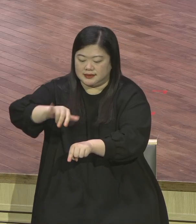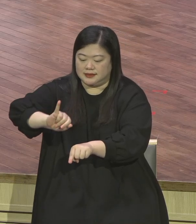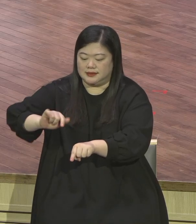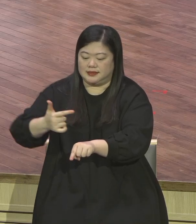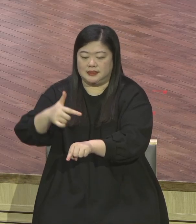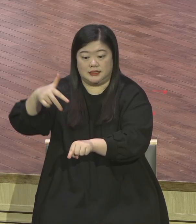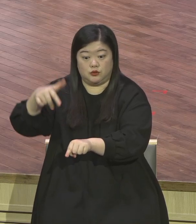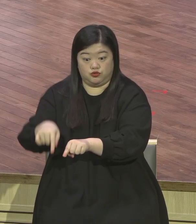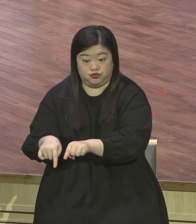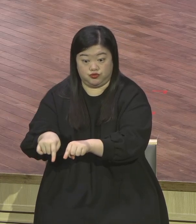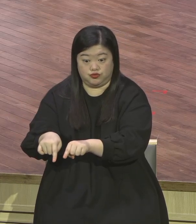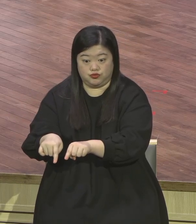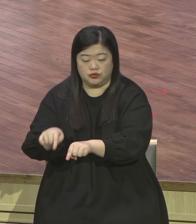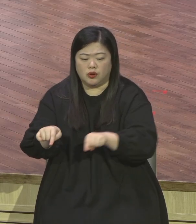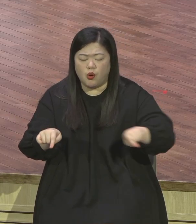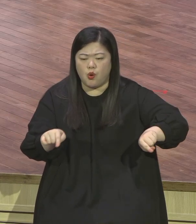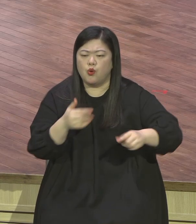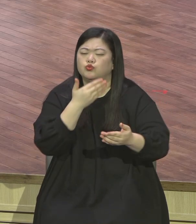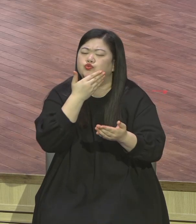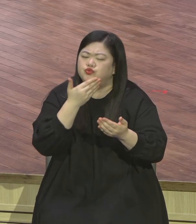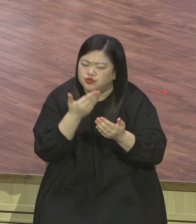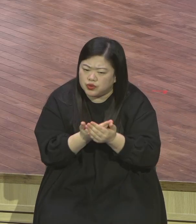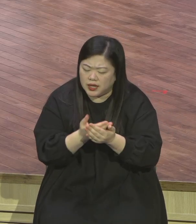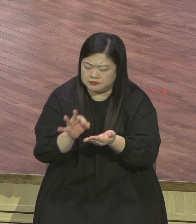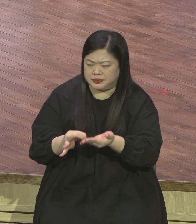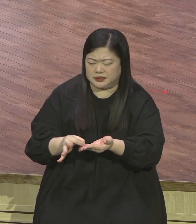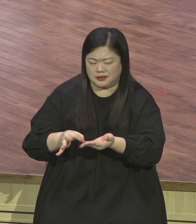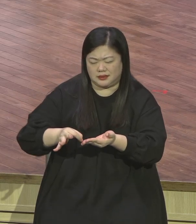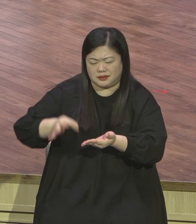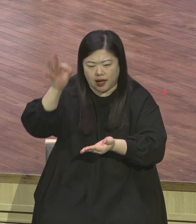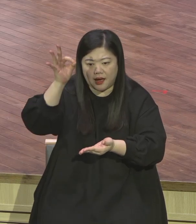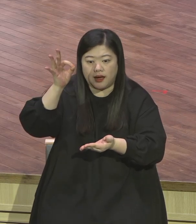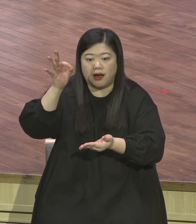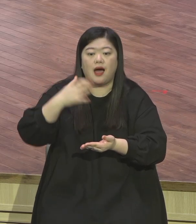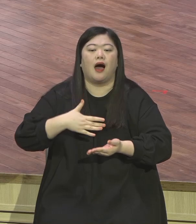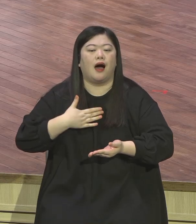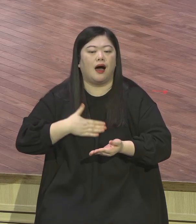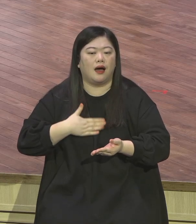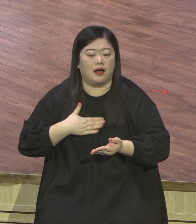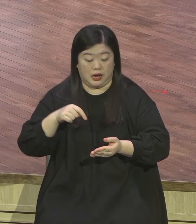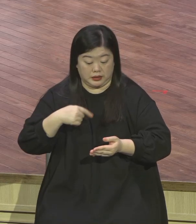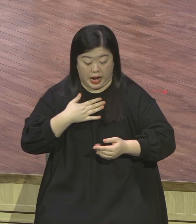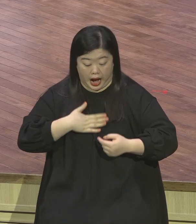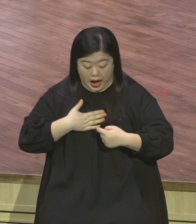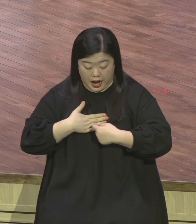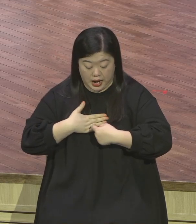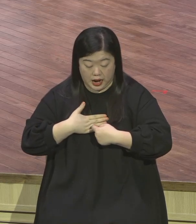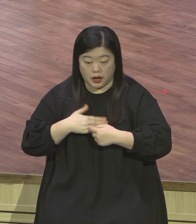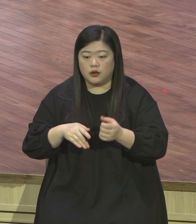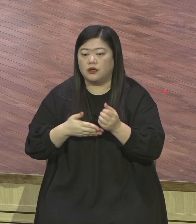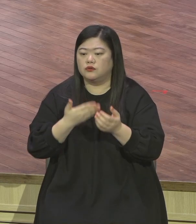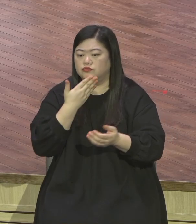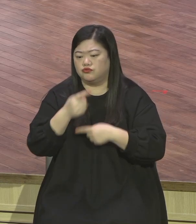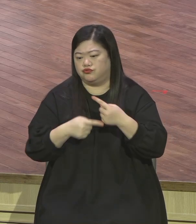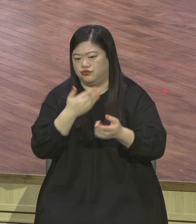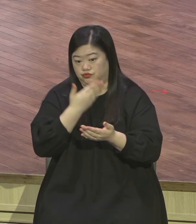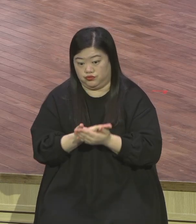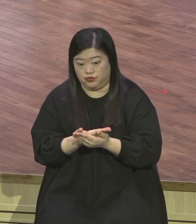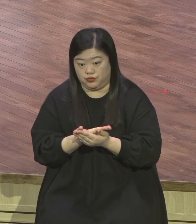사람이 다 그 가치를 인식했다는 게 중요합니다 그 가치를 인식을 했다 신앙생활하면서